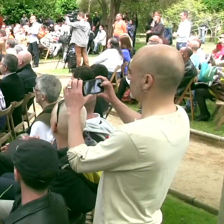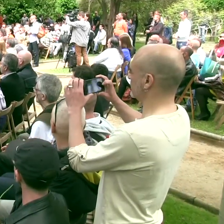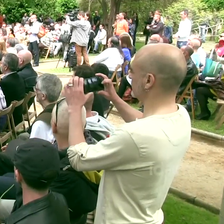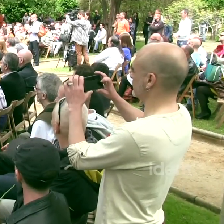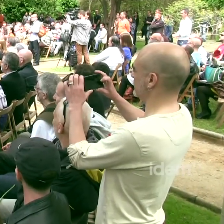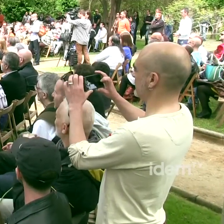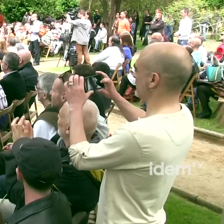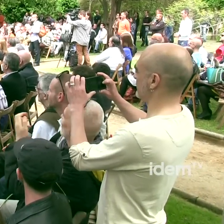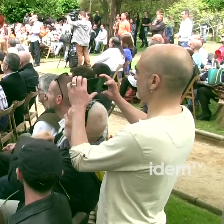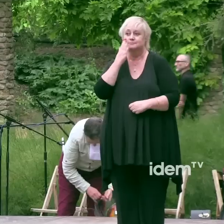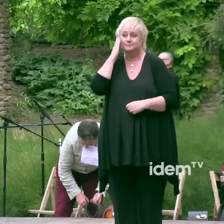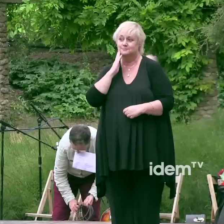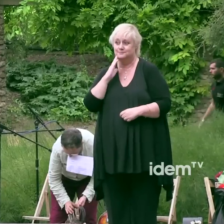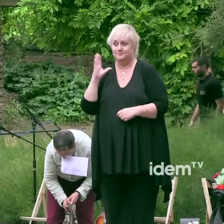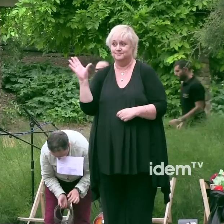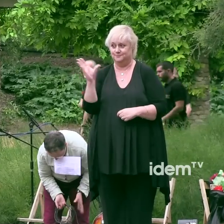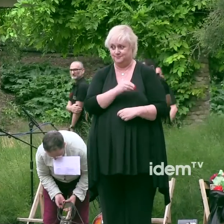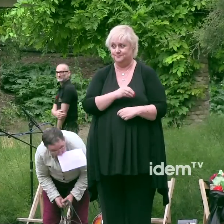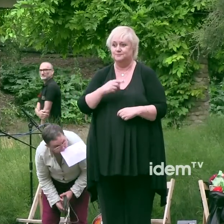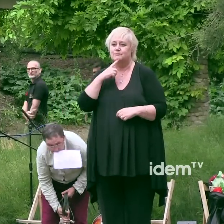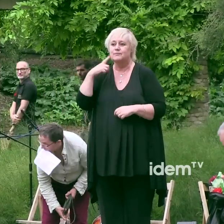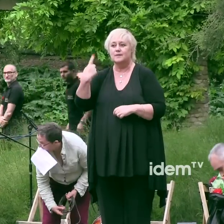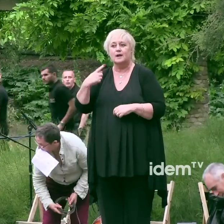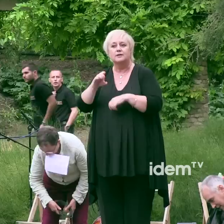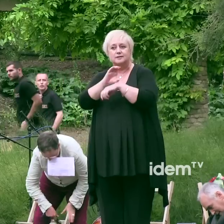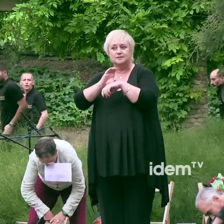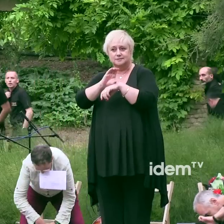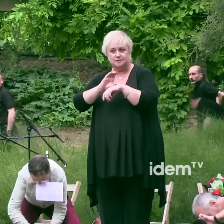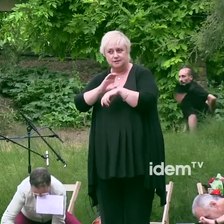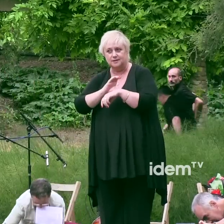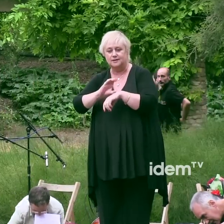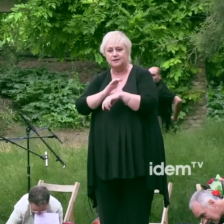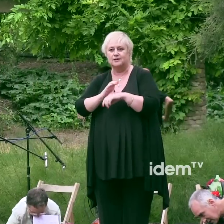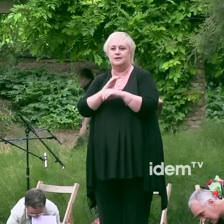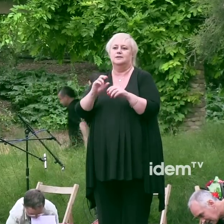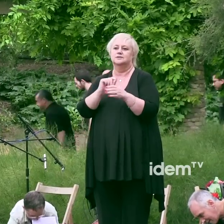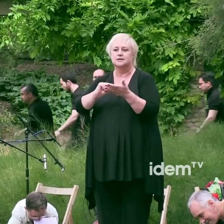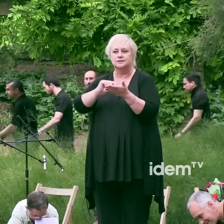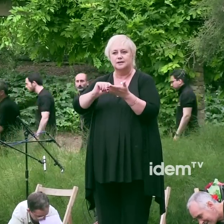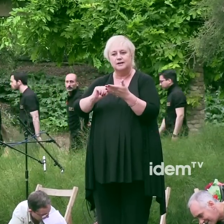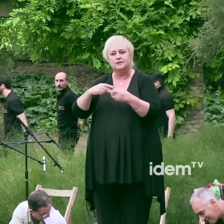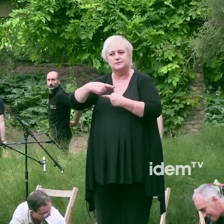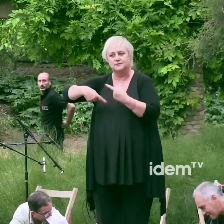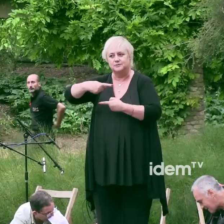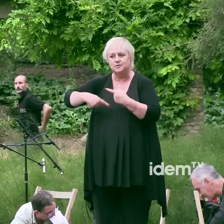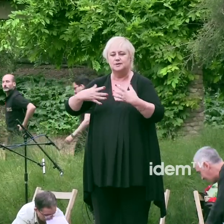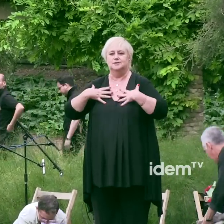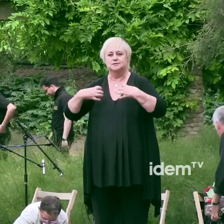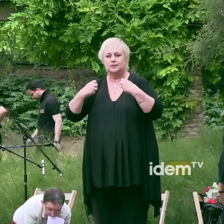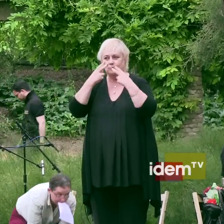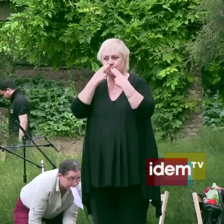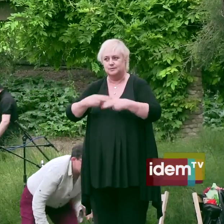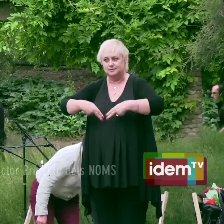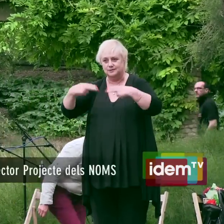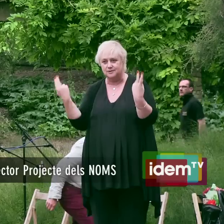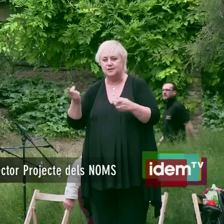Bon dia a tothom, honorable consellera de Benestar Social i Família, secretària de Família, secretari de Salut Pública, director d